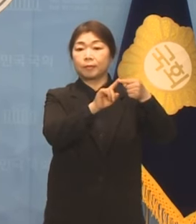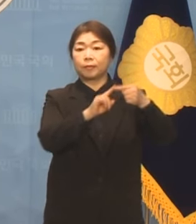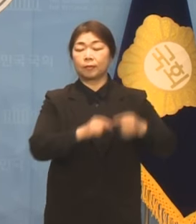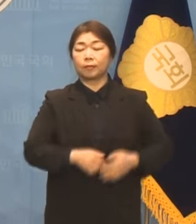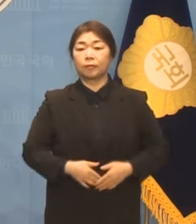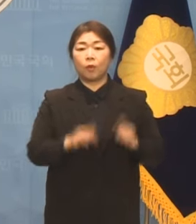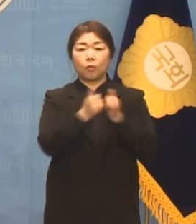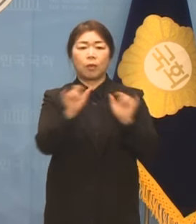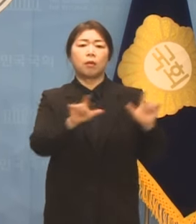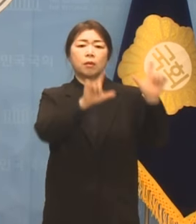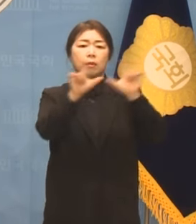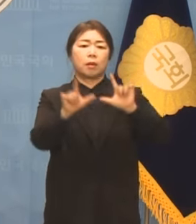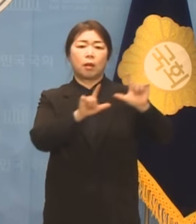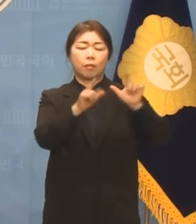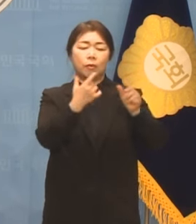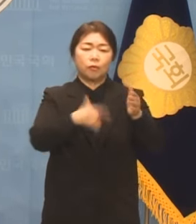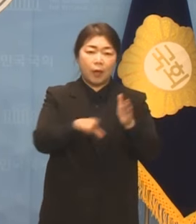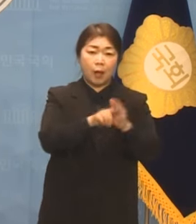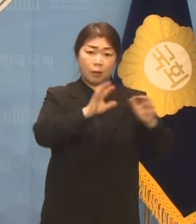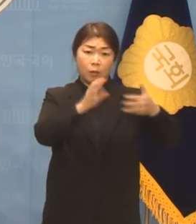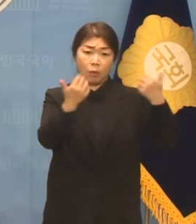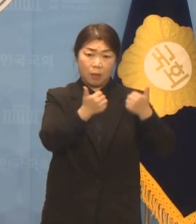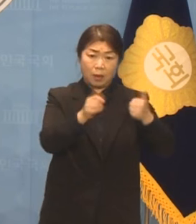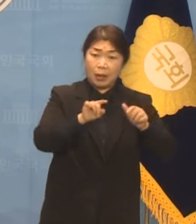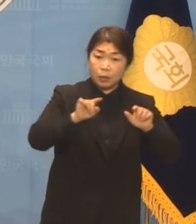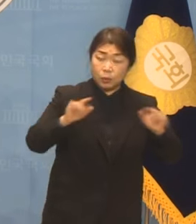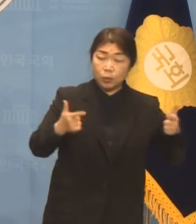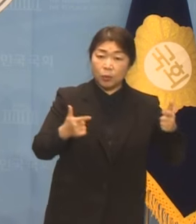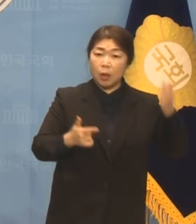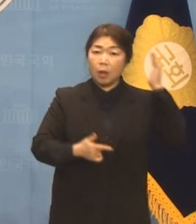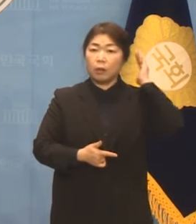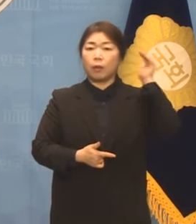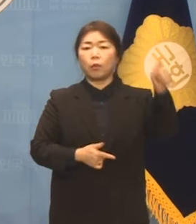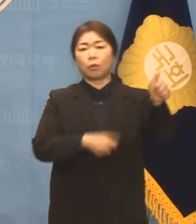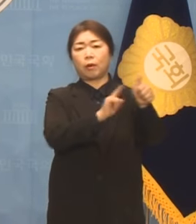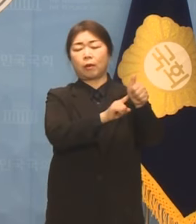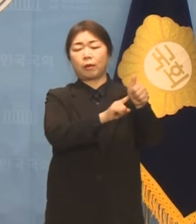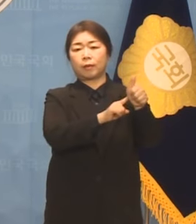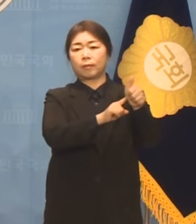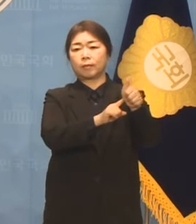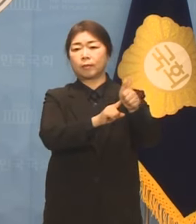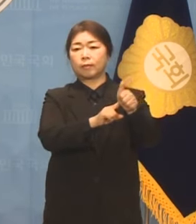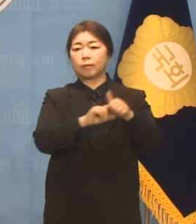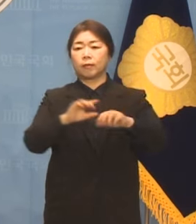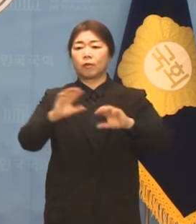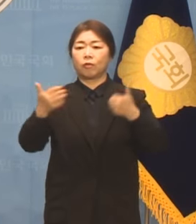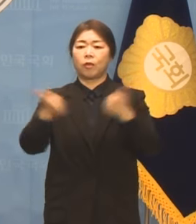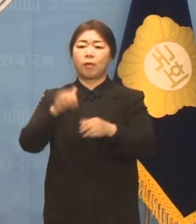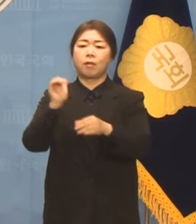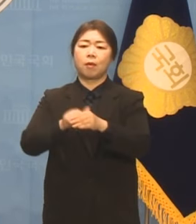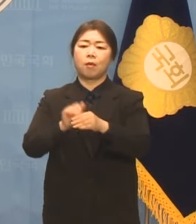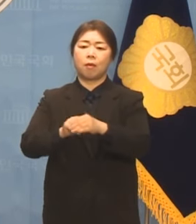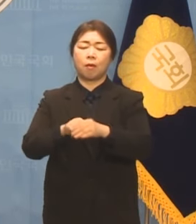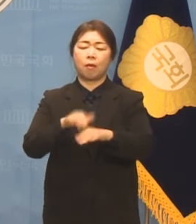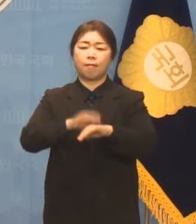민생토론회가 아니라 대통령의 불법 관권 선거운동입니다.